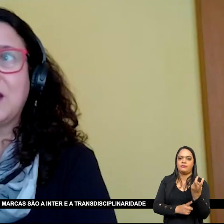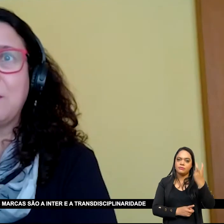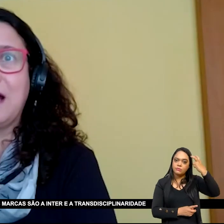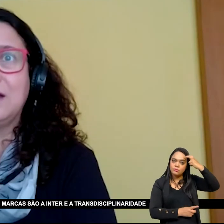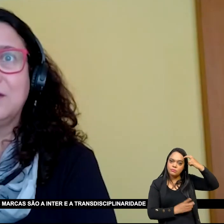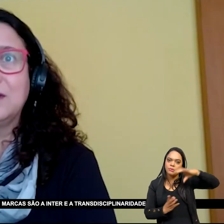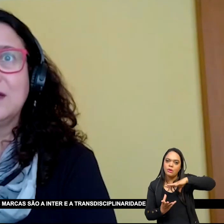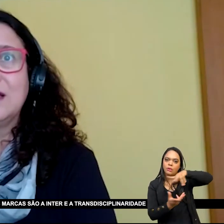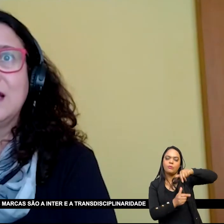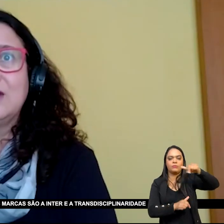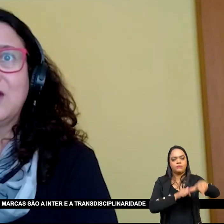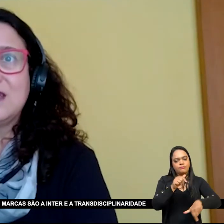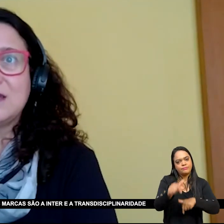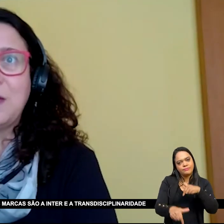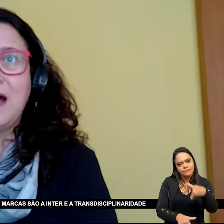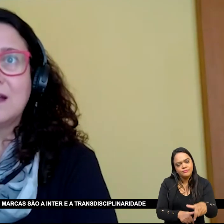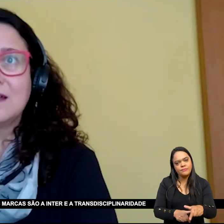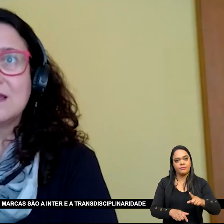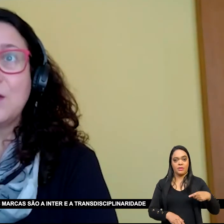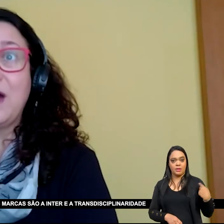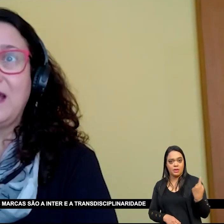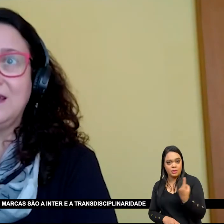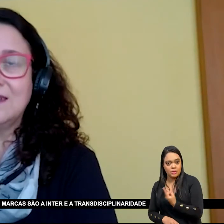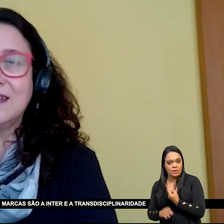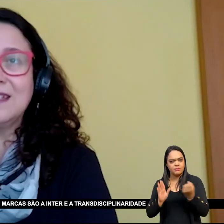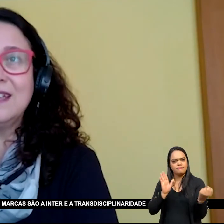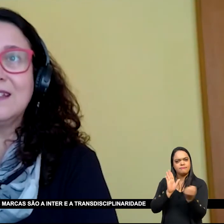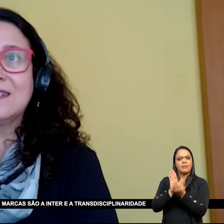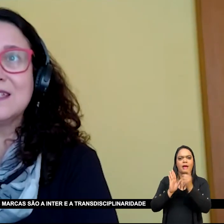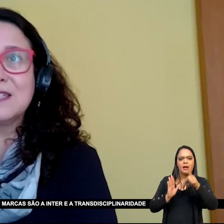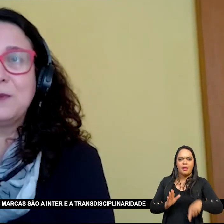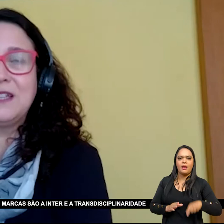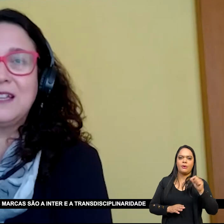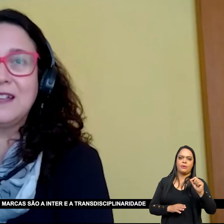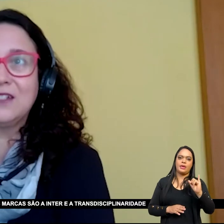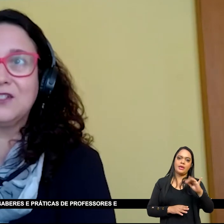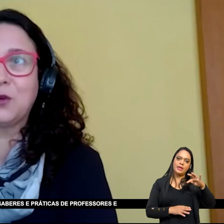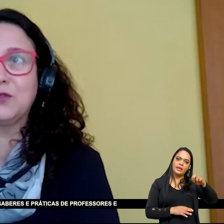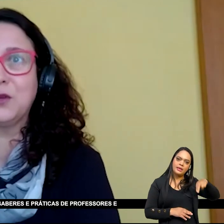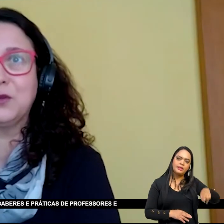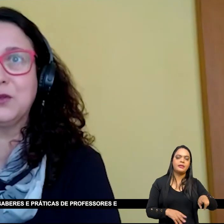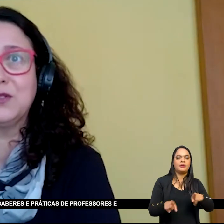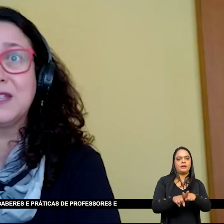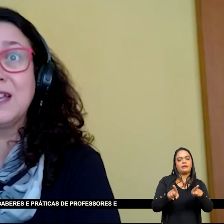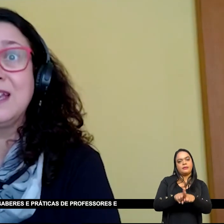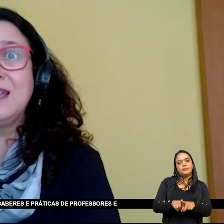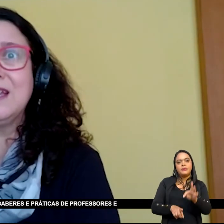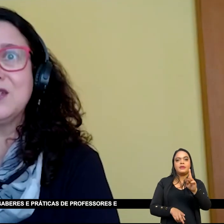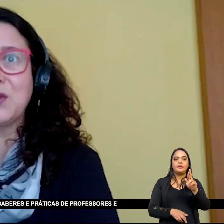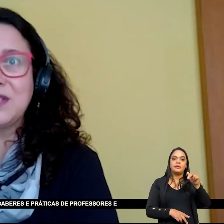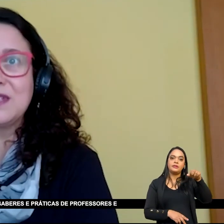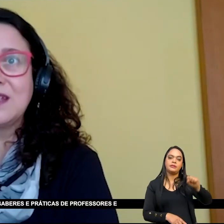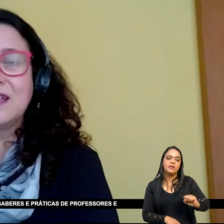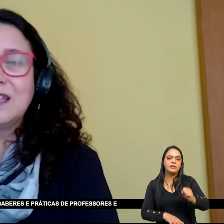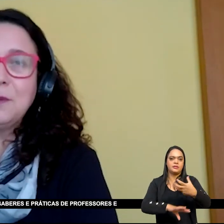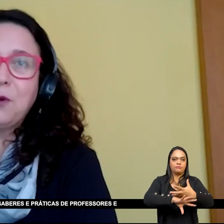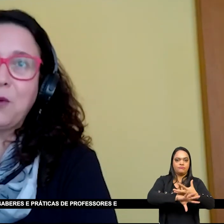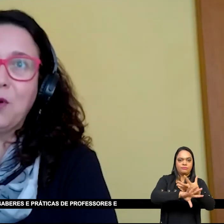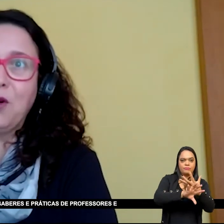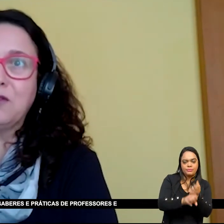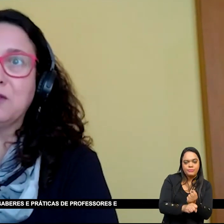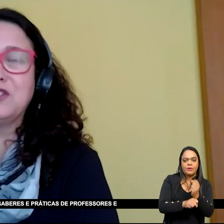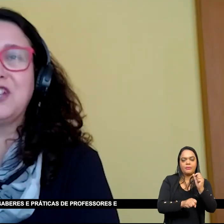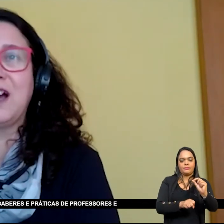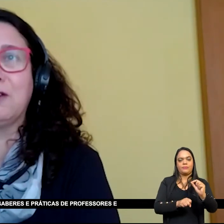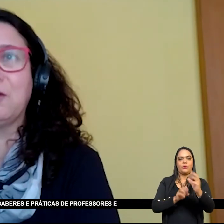mundos do trabalho Nossas marcas são a Inter e a Transplinaridade de Conteúdos e Ações Que